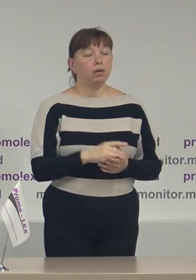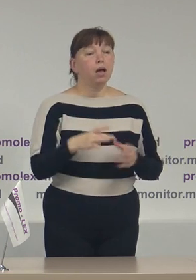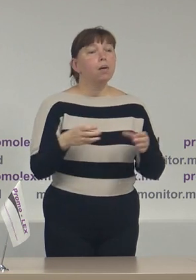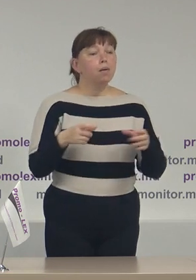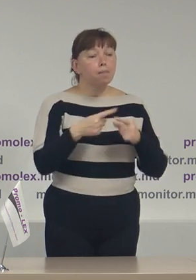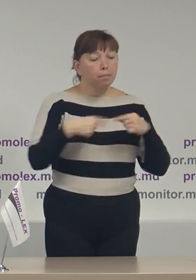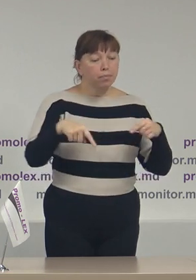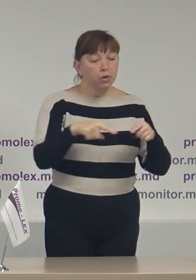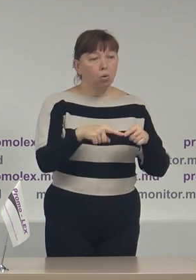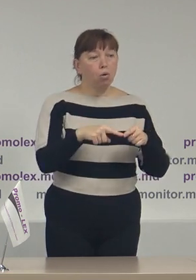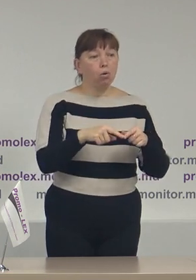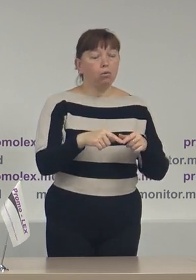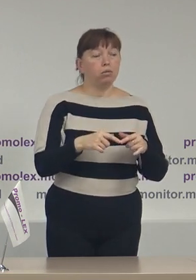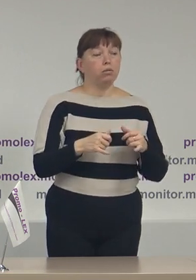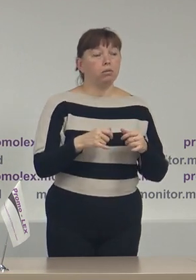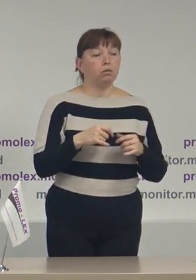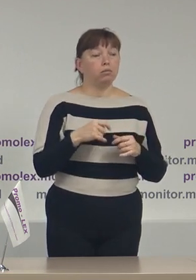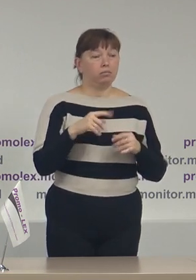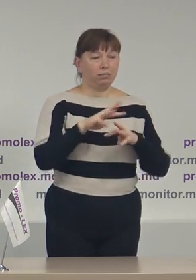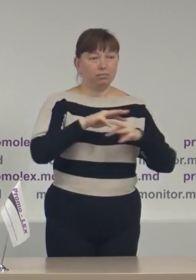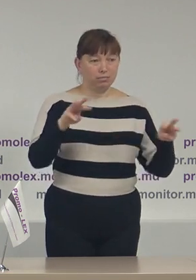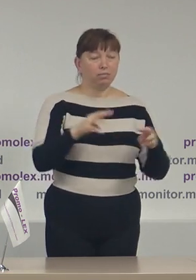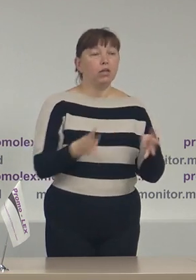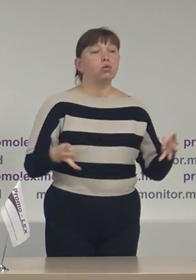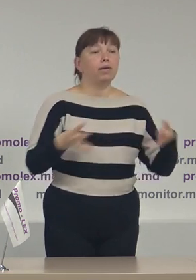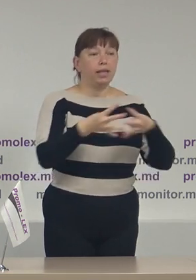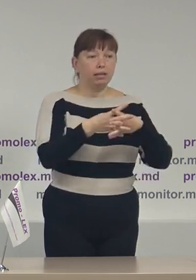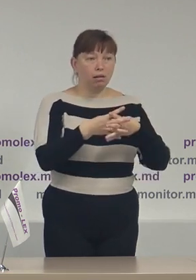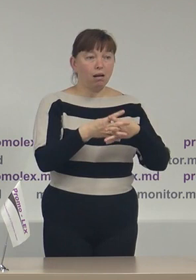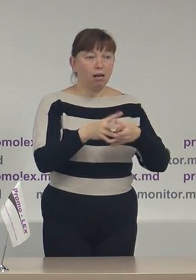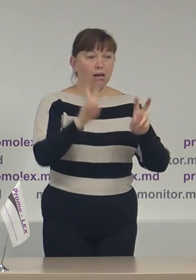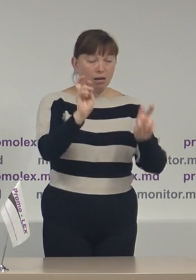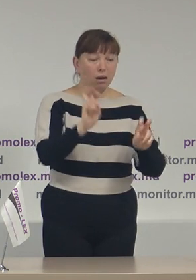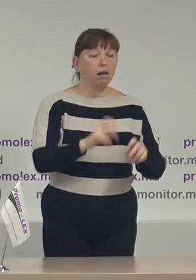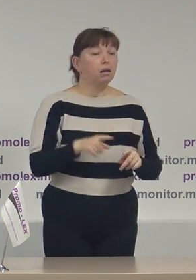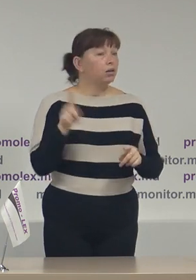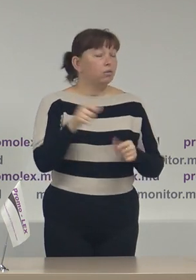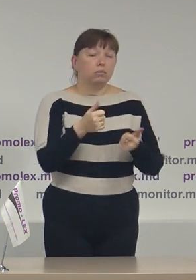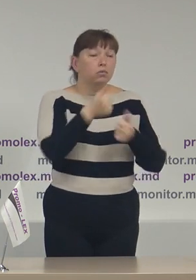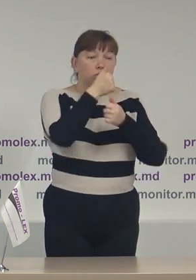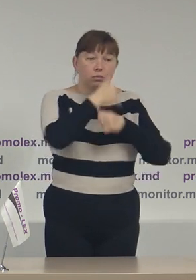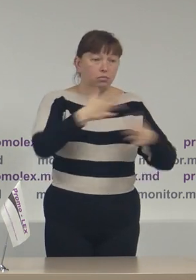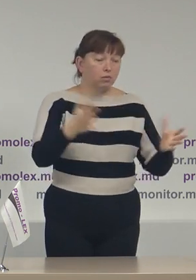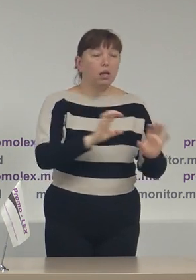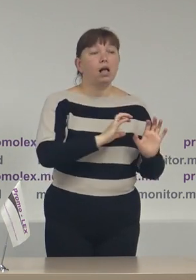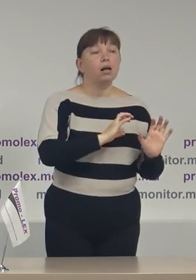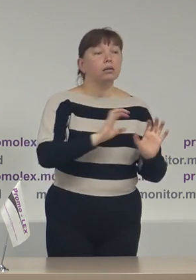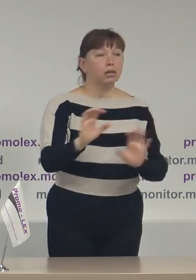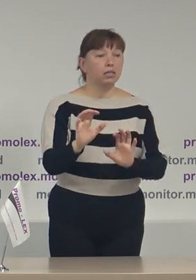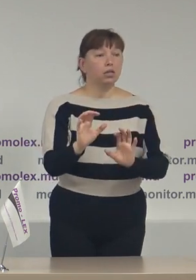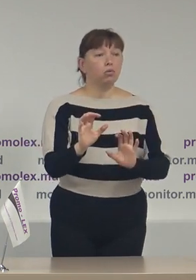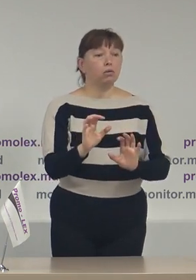birouul pentru reintegrare oricum este în incapacitate de a asigura